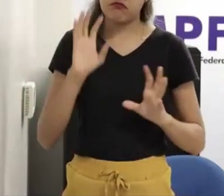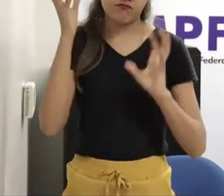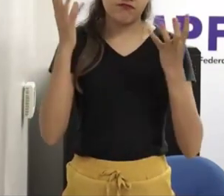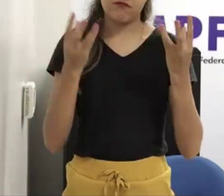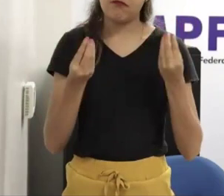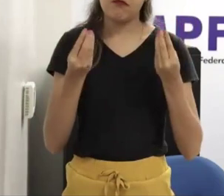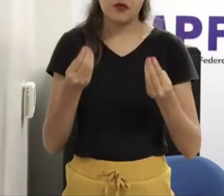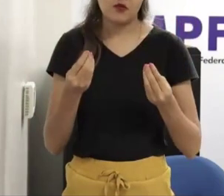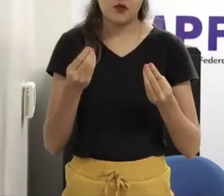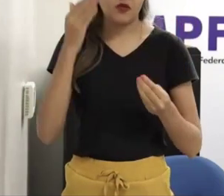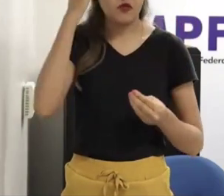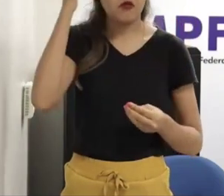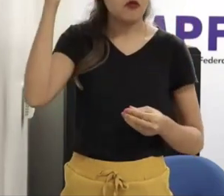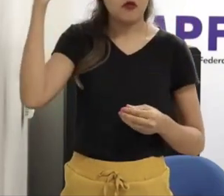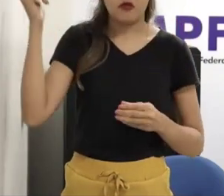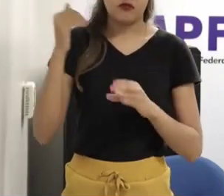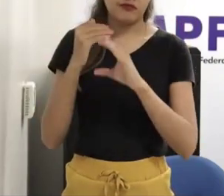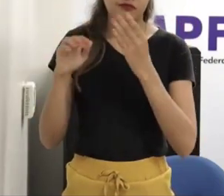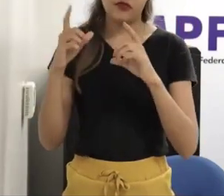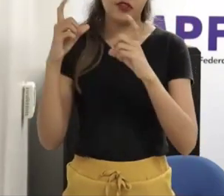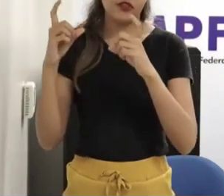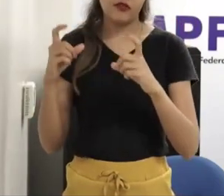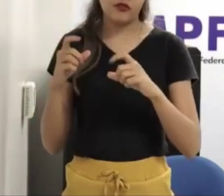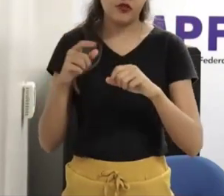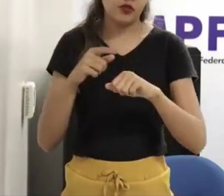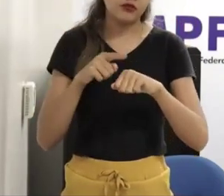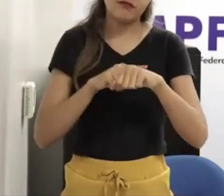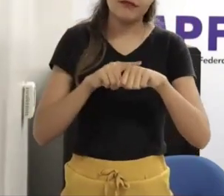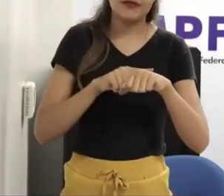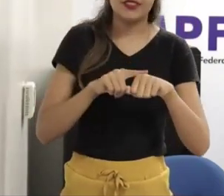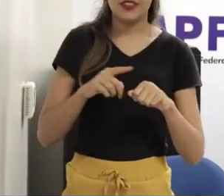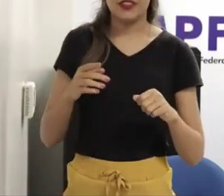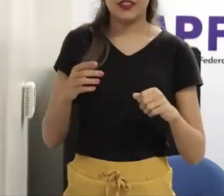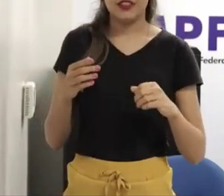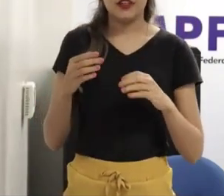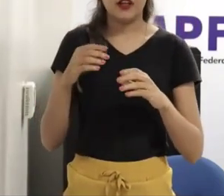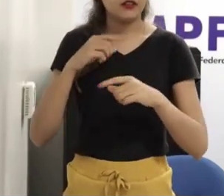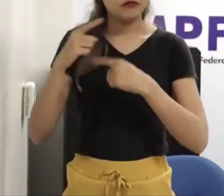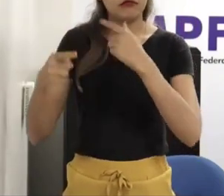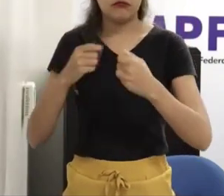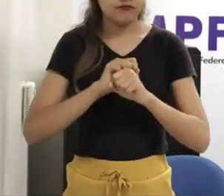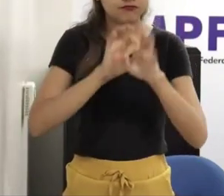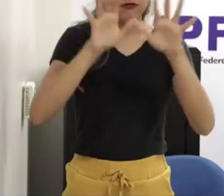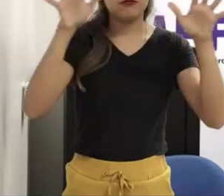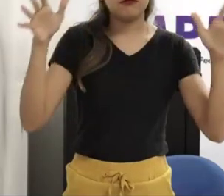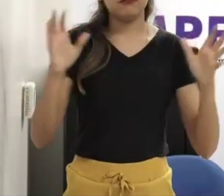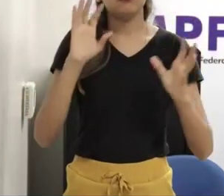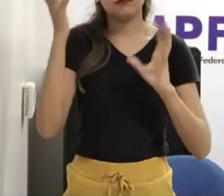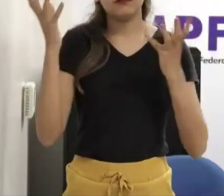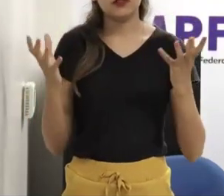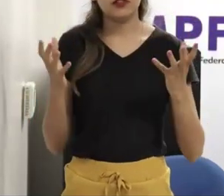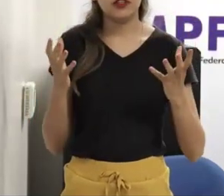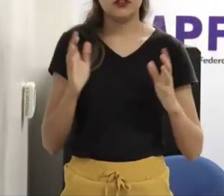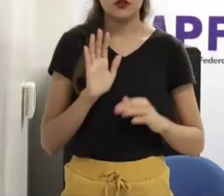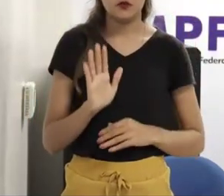uma pessoa famosa sabe que não é para fazer isso, mas faz mesmo assim, então todo mundo é vulnerável a isso. Agora imagina isso numa criança de 12